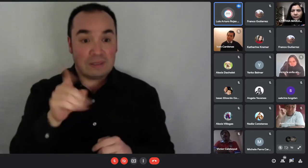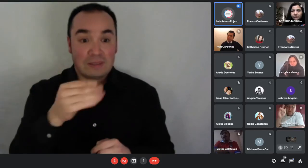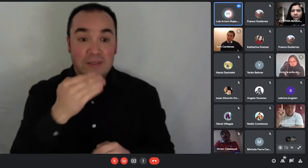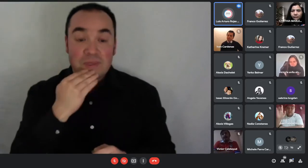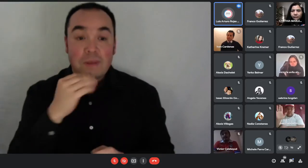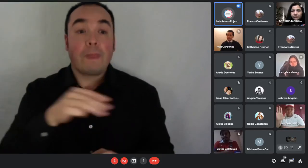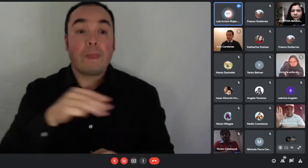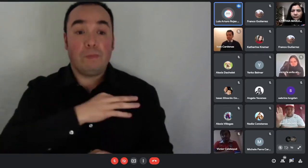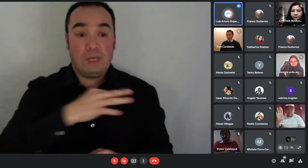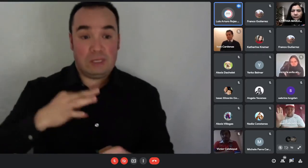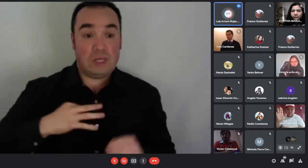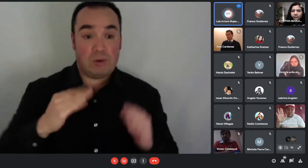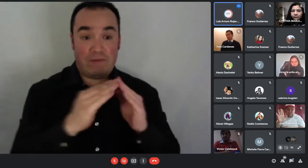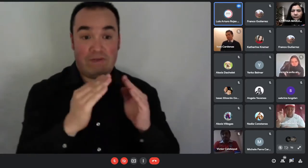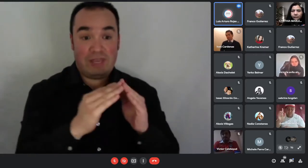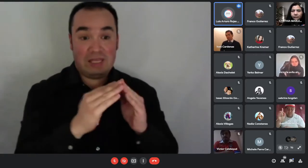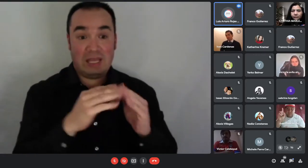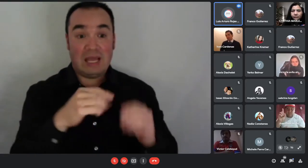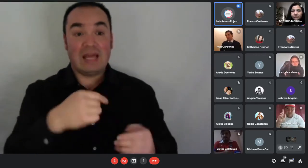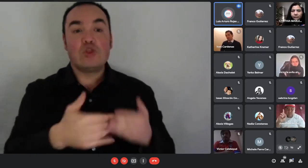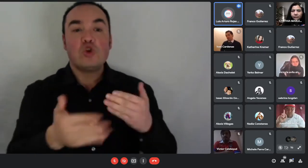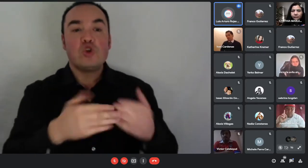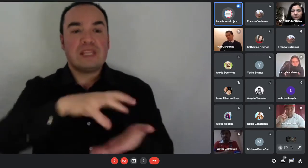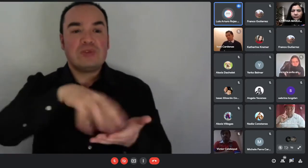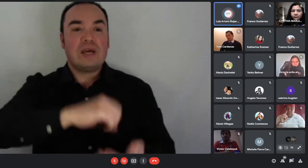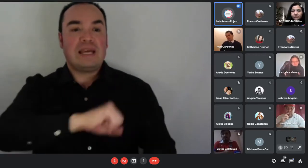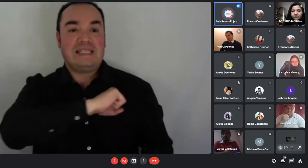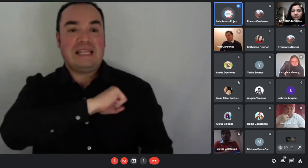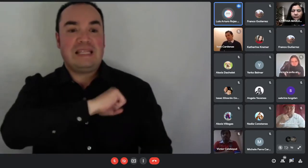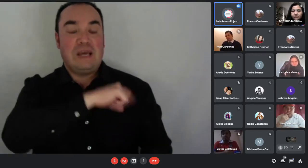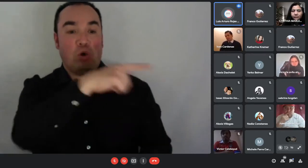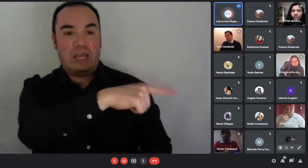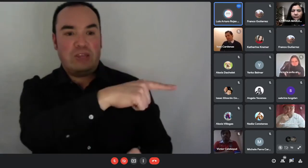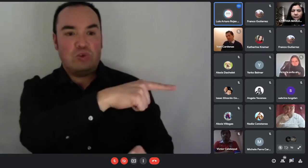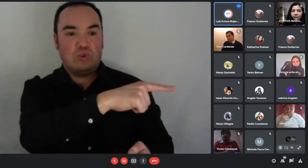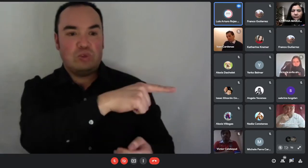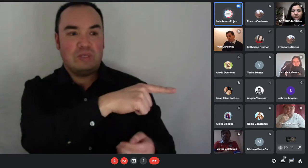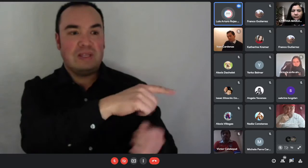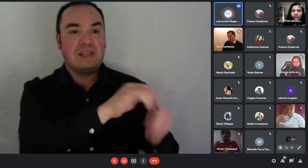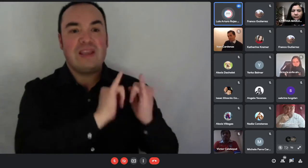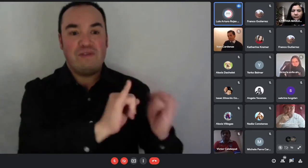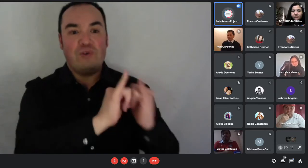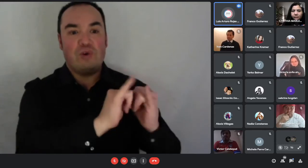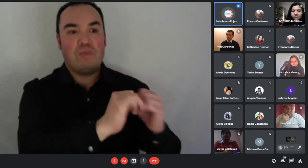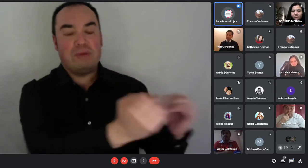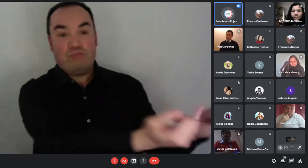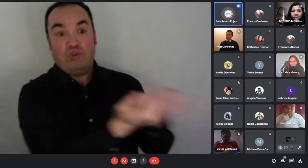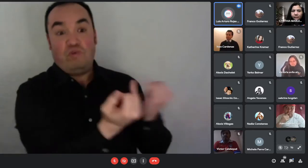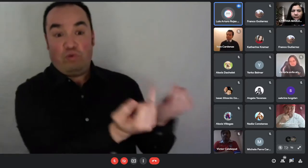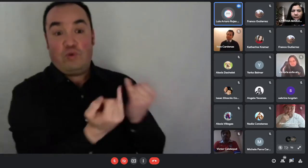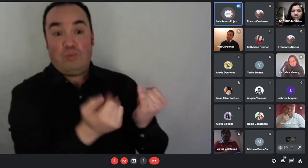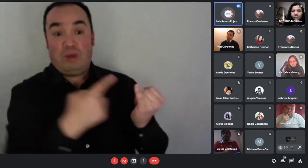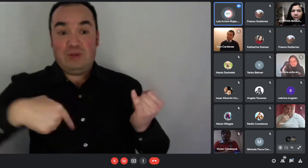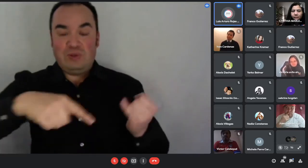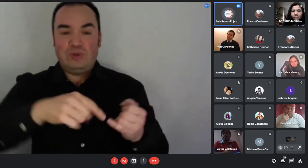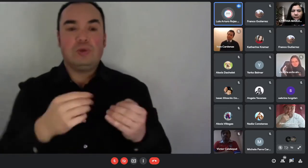seleccionado y una vez que la tengamos nosotros lo vamos a informar a través de redes sociales ¿verdad? y de todos nuestros medios de comunicación